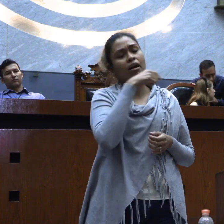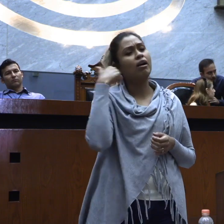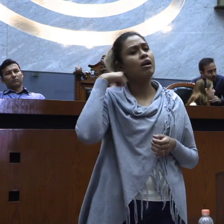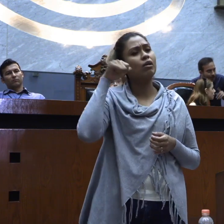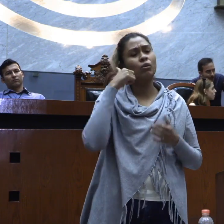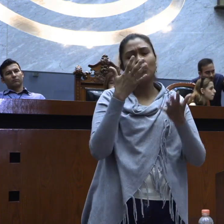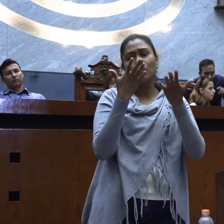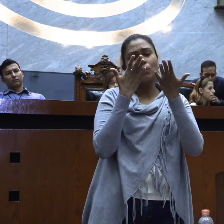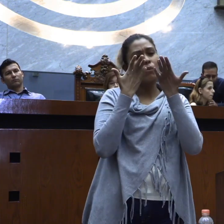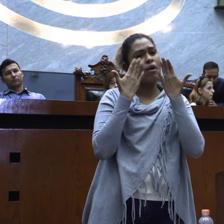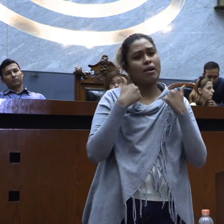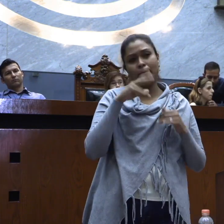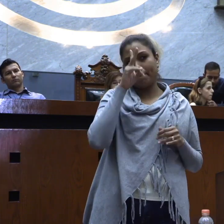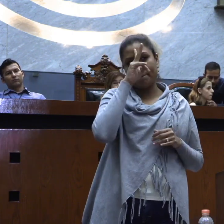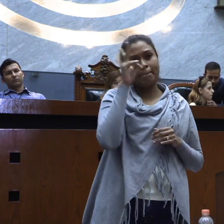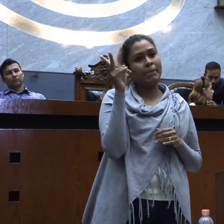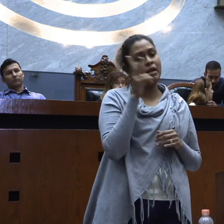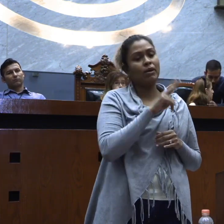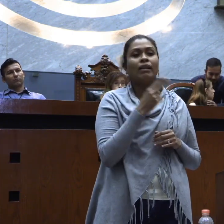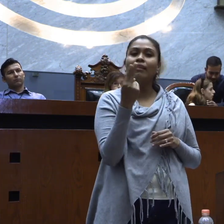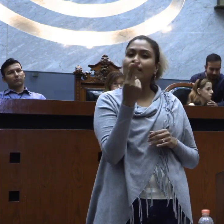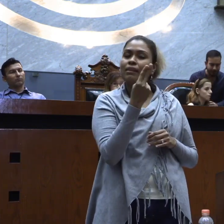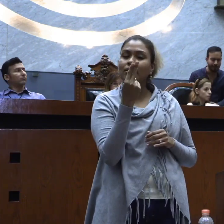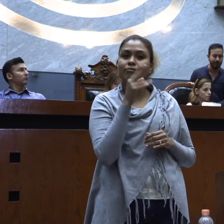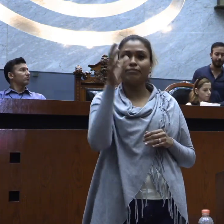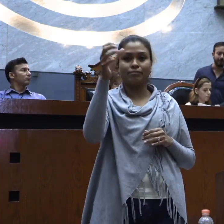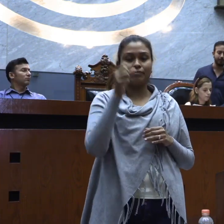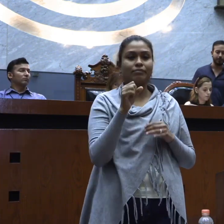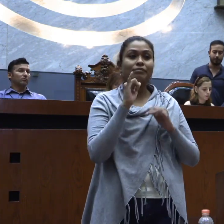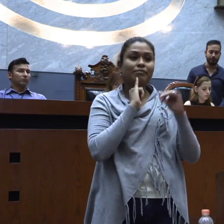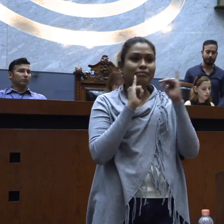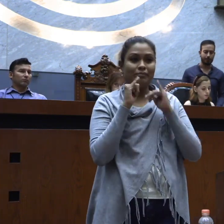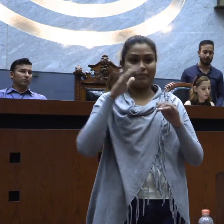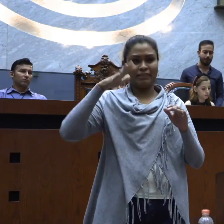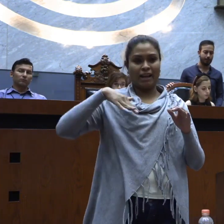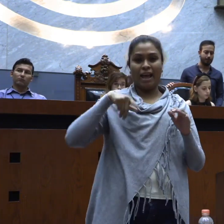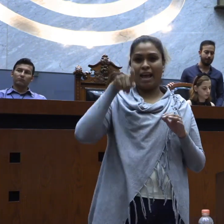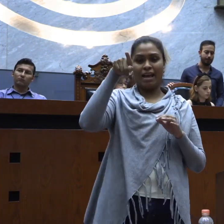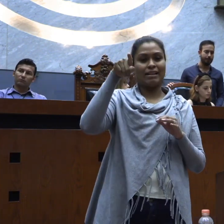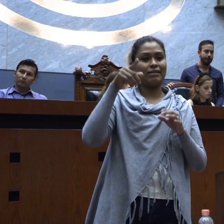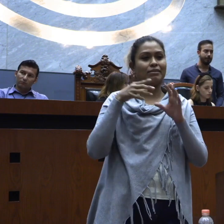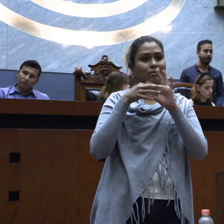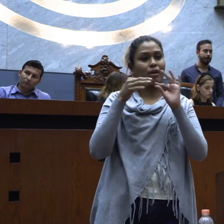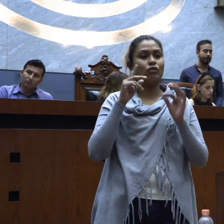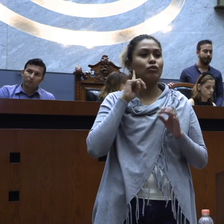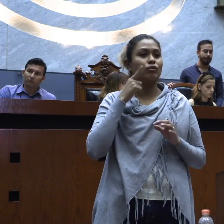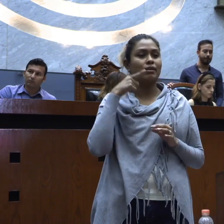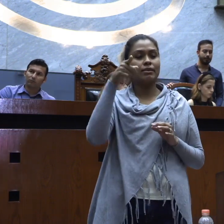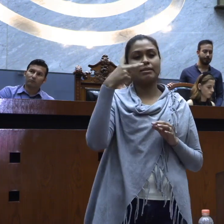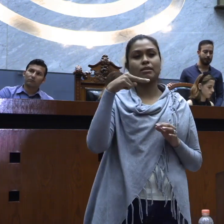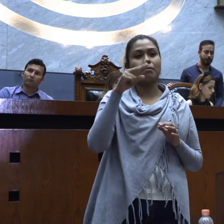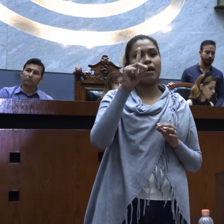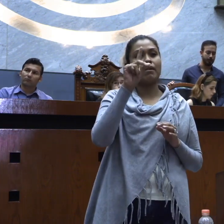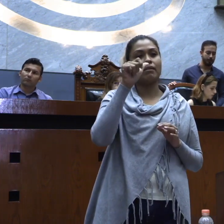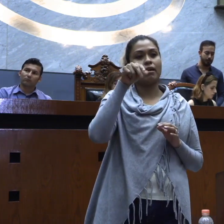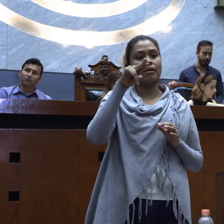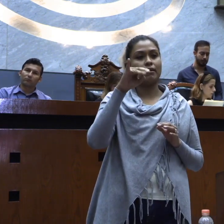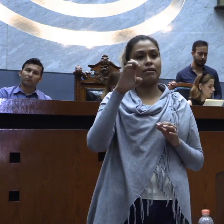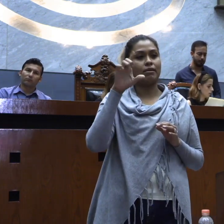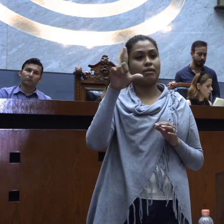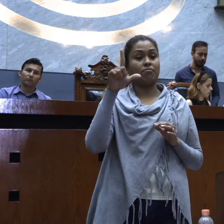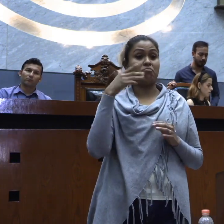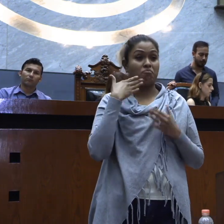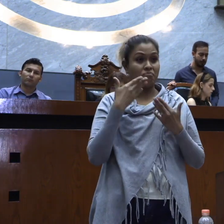intérpretes, pero en Acapulco no existe una figura de intérprete. Actualmente yo